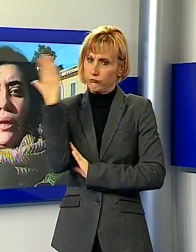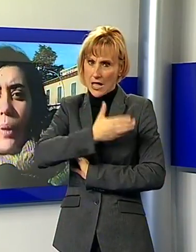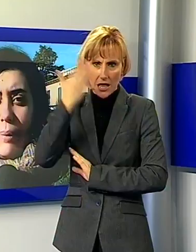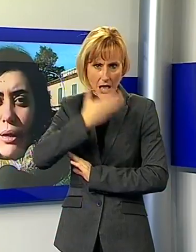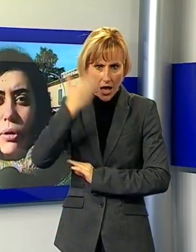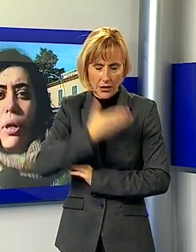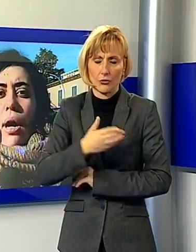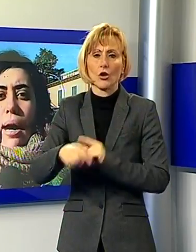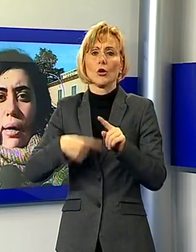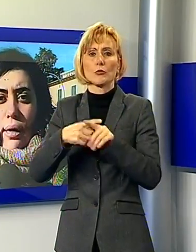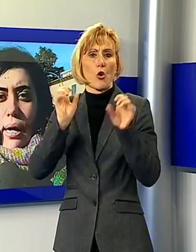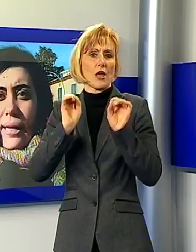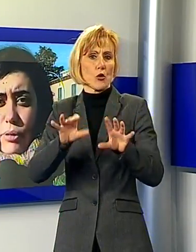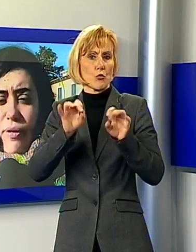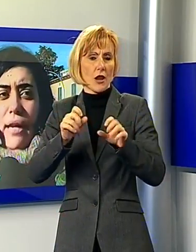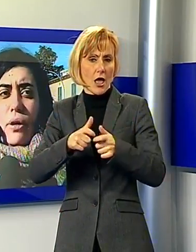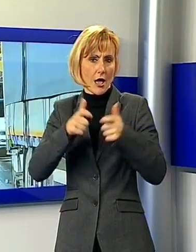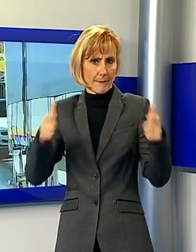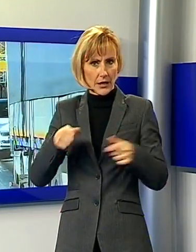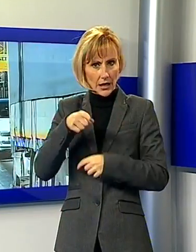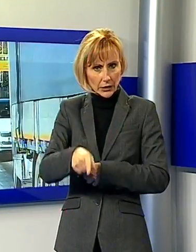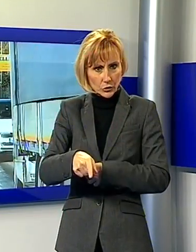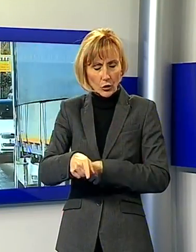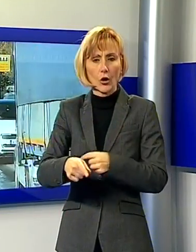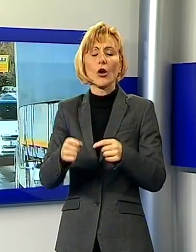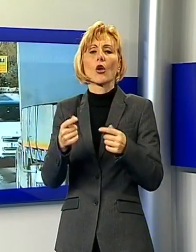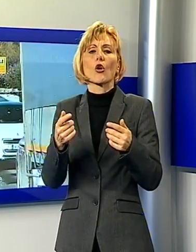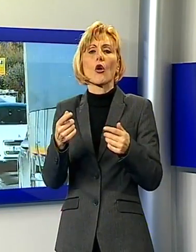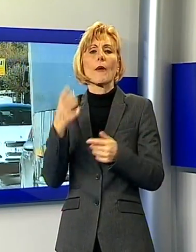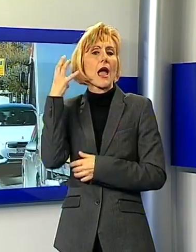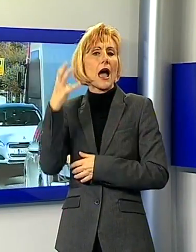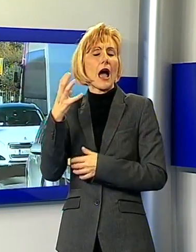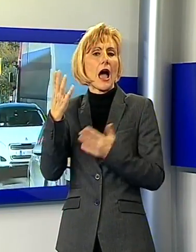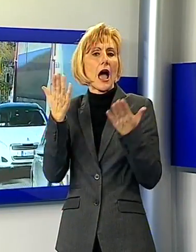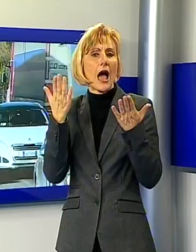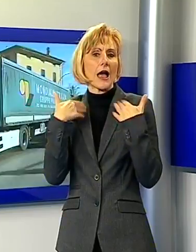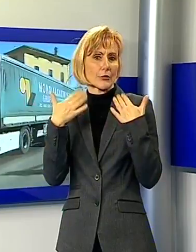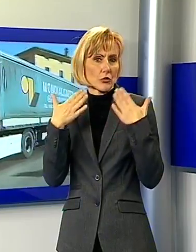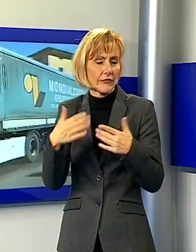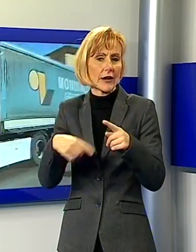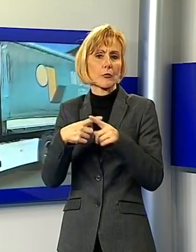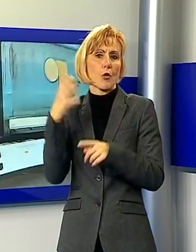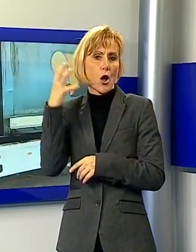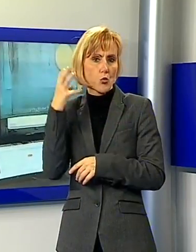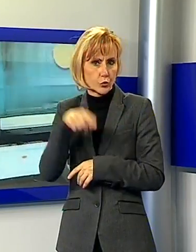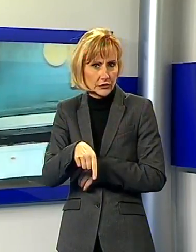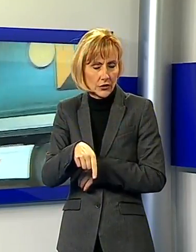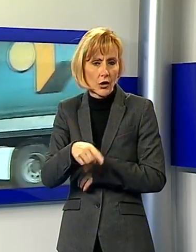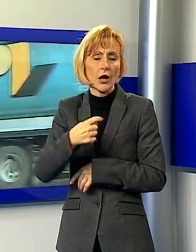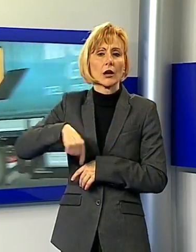inquinamento atmosferico ed acustico e quindi noi diciamo no a questa antenna perché secondo noi è